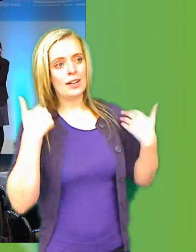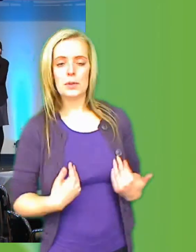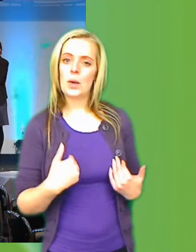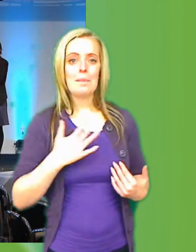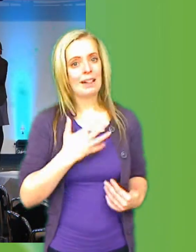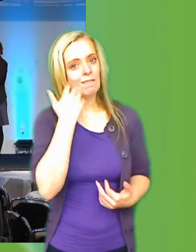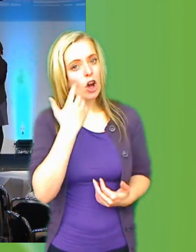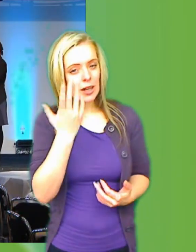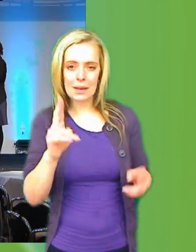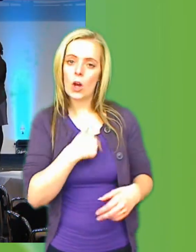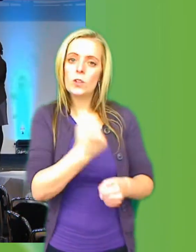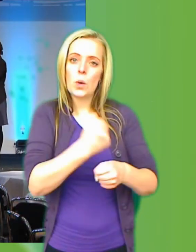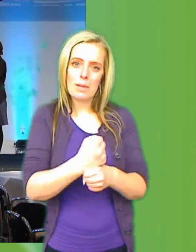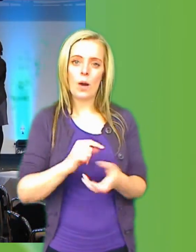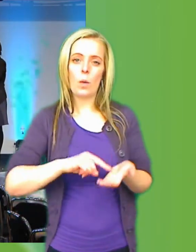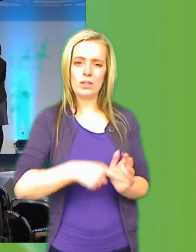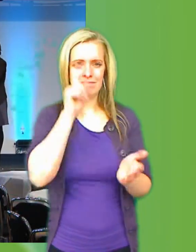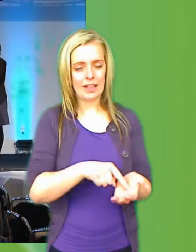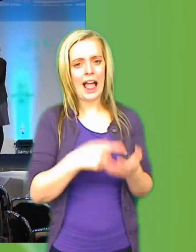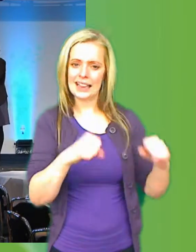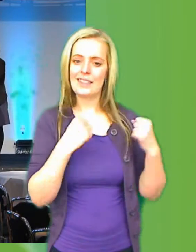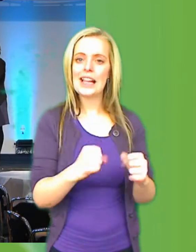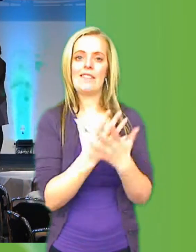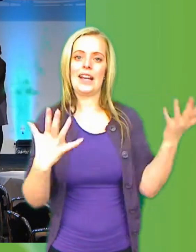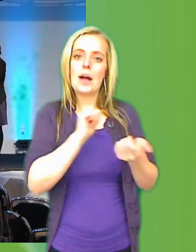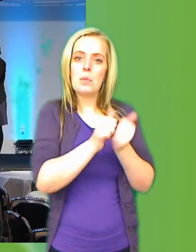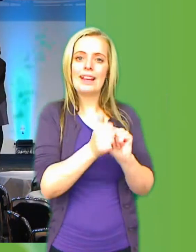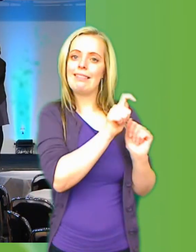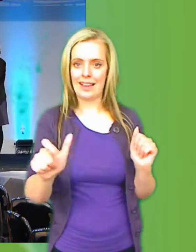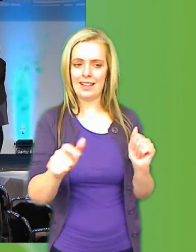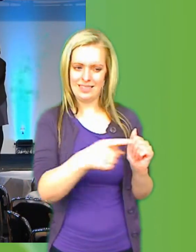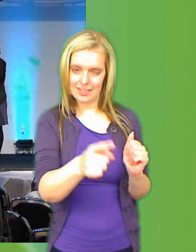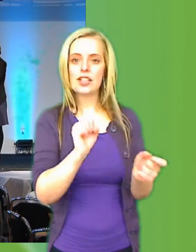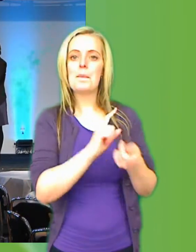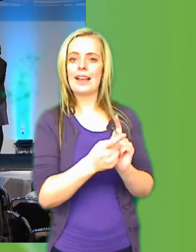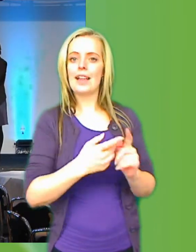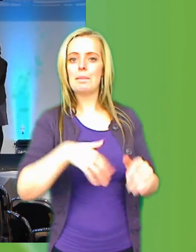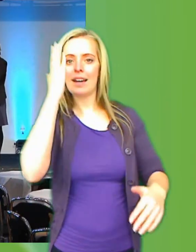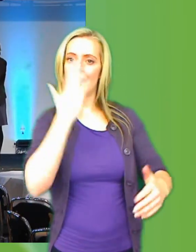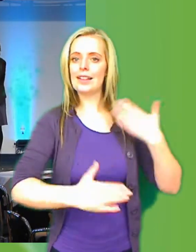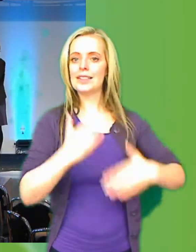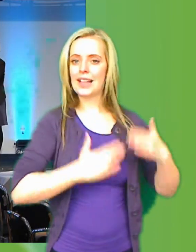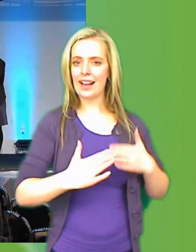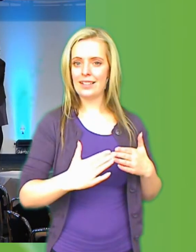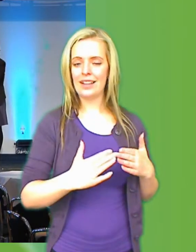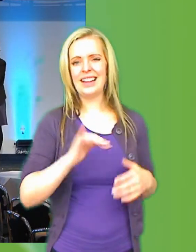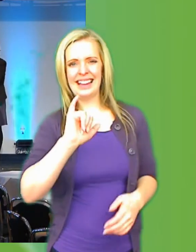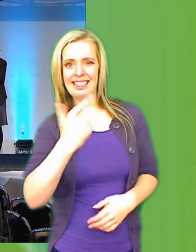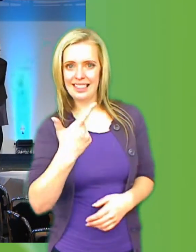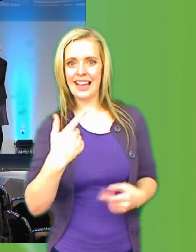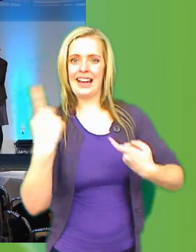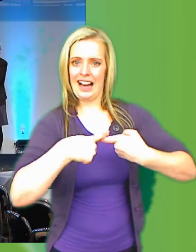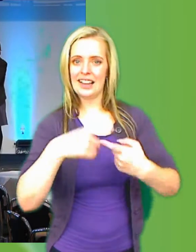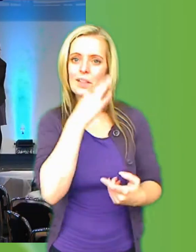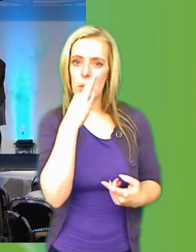så jobbar jag väldigt hårt att aktivera flera politiker att intressera sig för just it-relaterade frågor. Jag